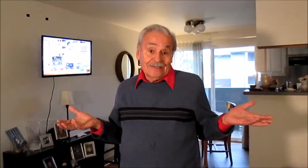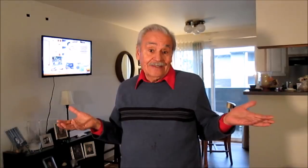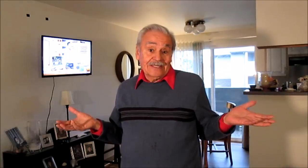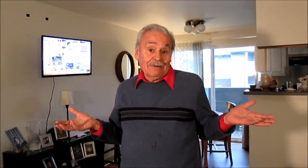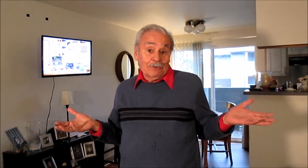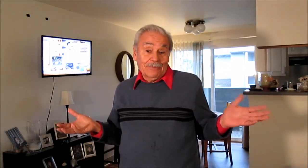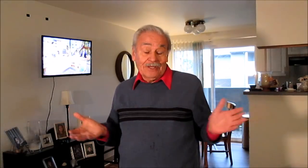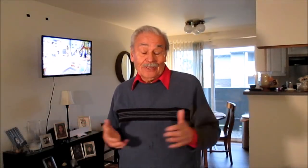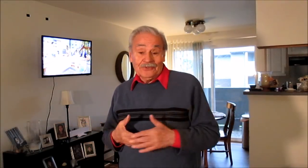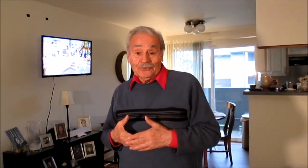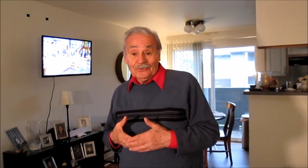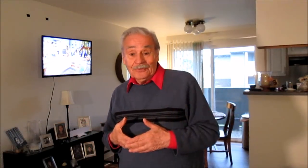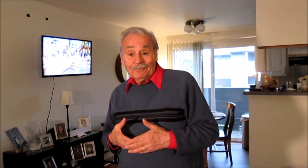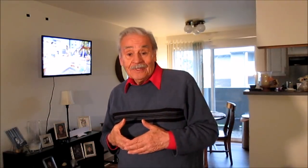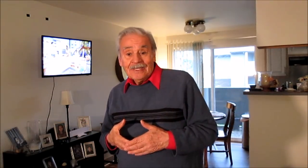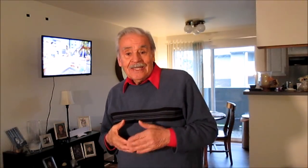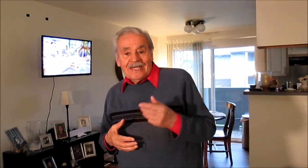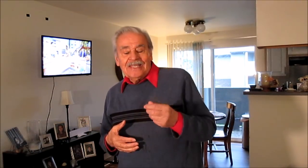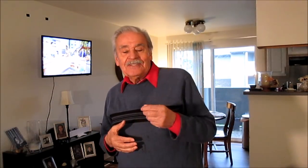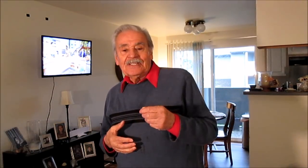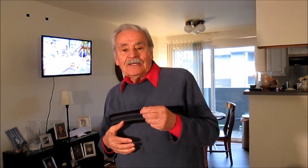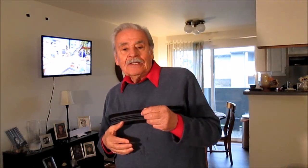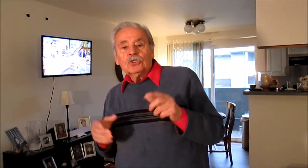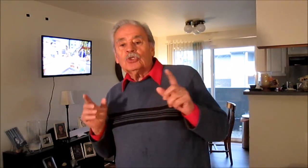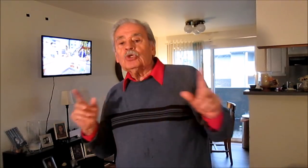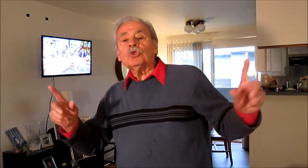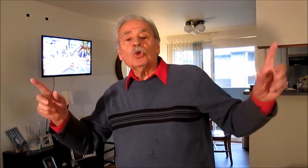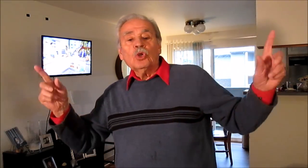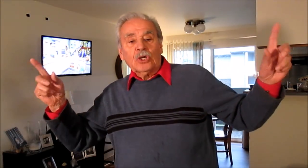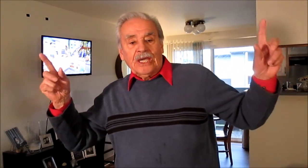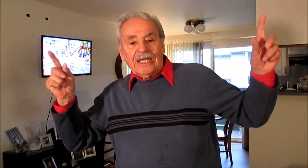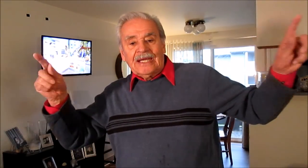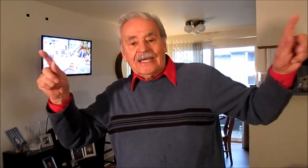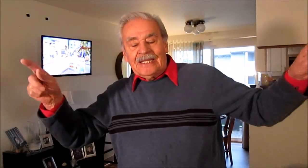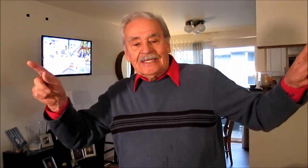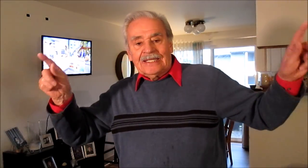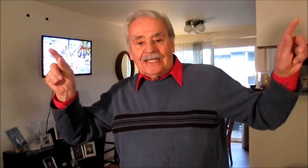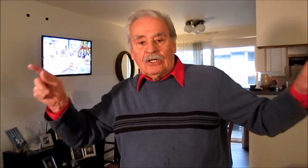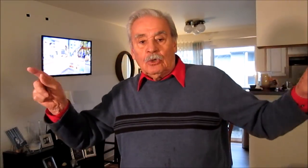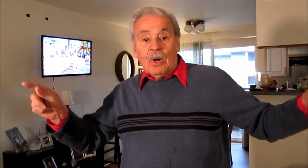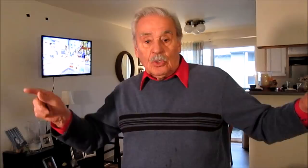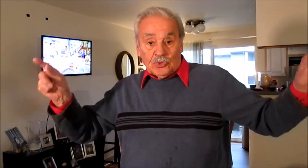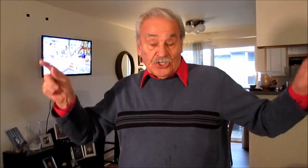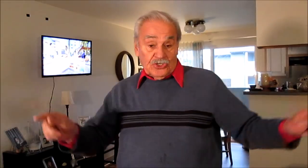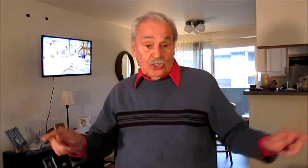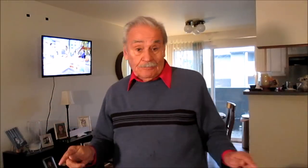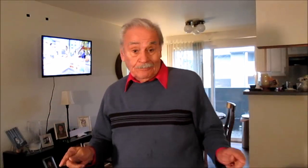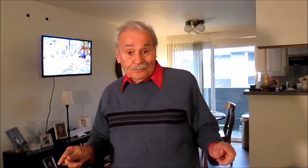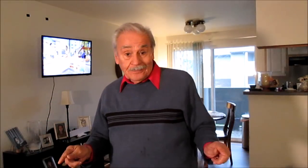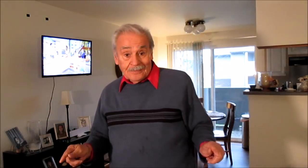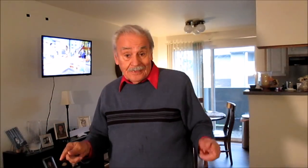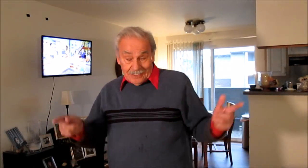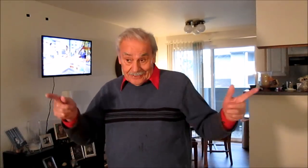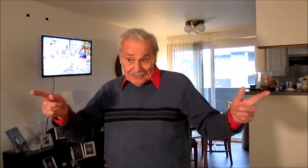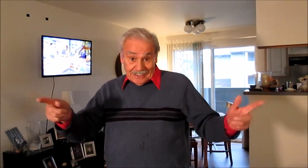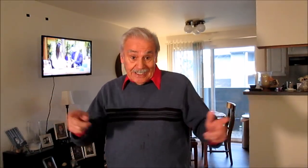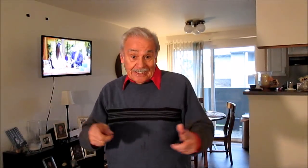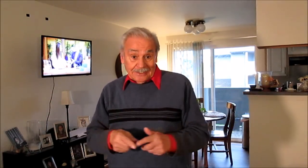estaba conmigo el asunto. Es decir, todo lo que esta gente tiene como acusación, y que están en cana,